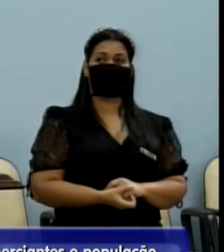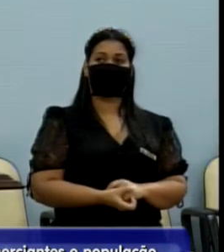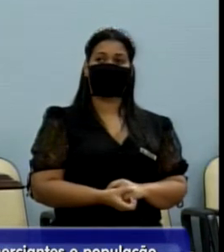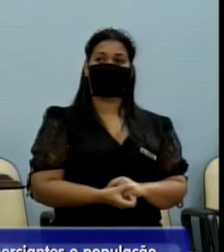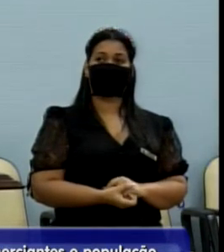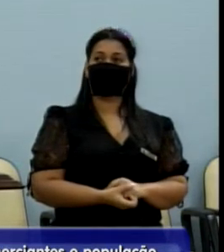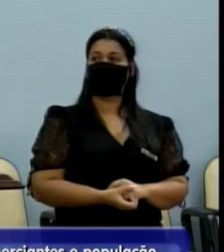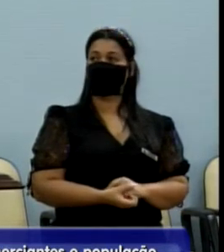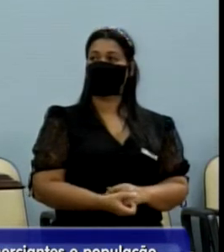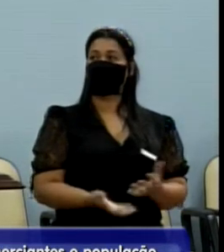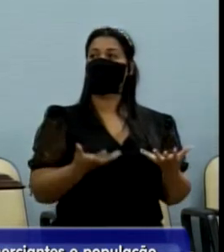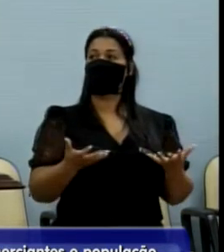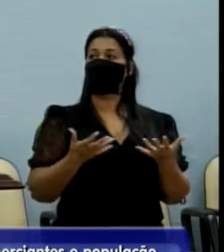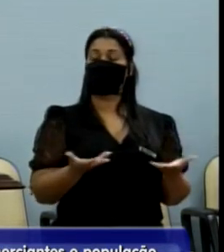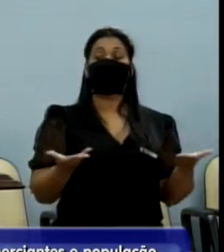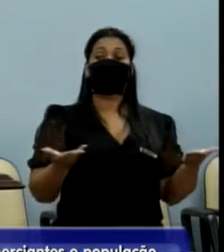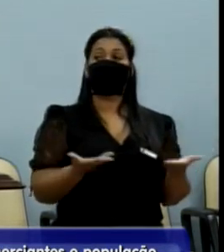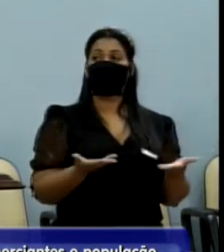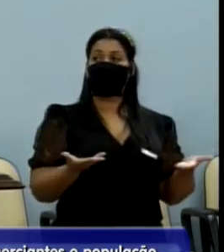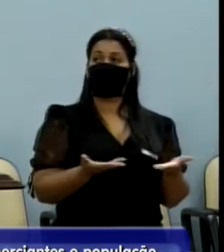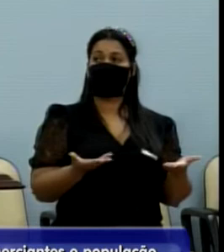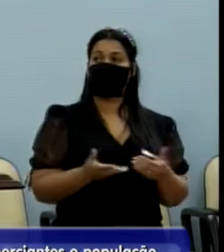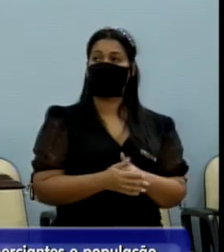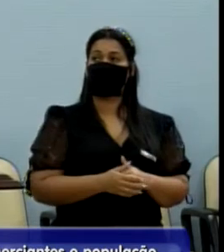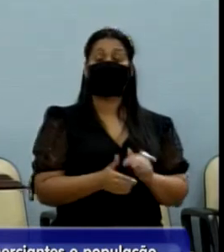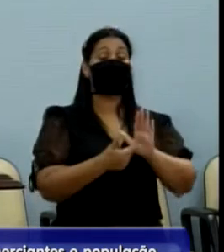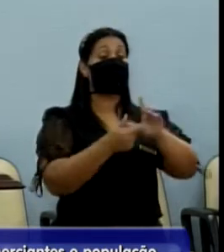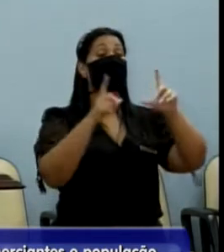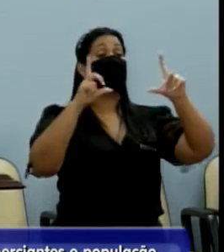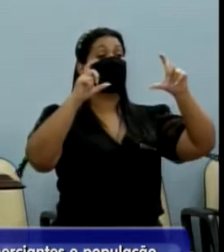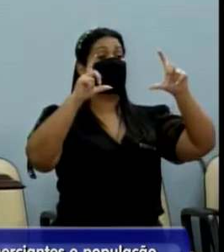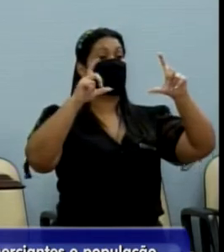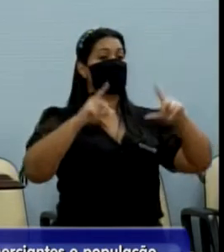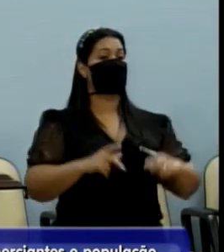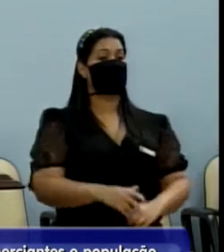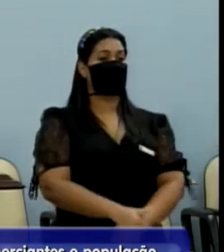Eu só queria agora que passasse umas fotos aí.